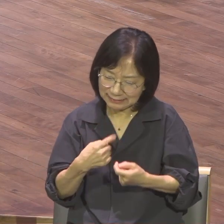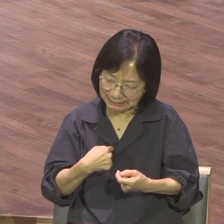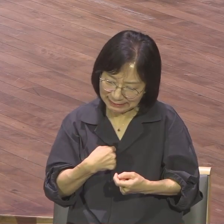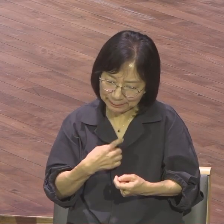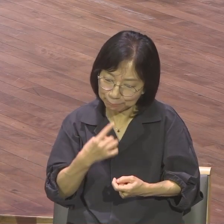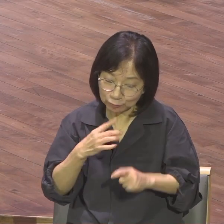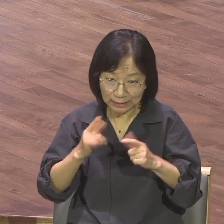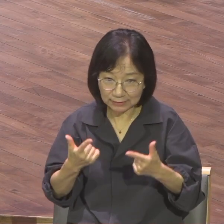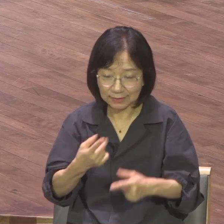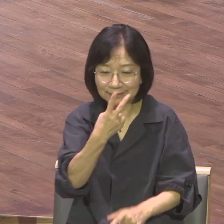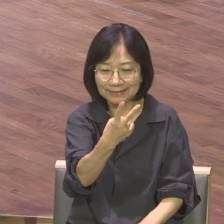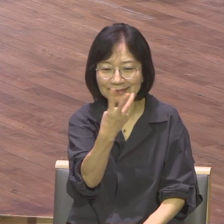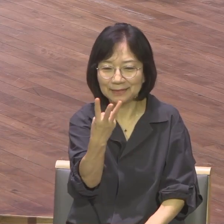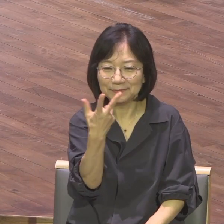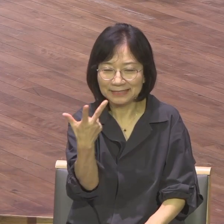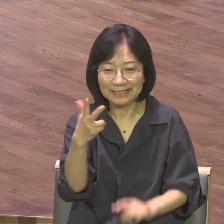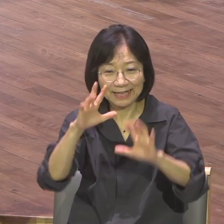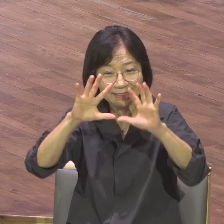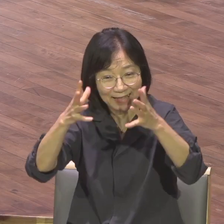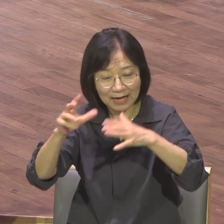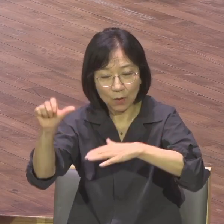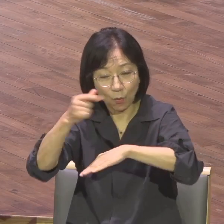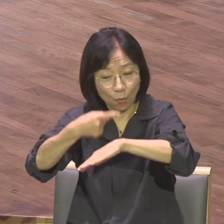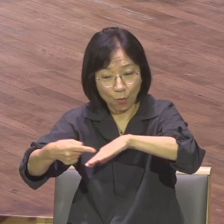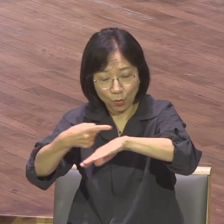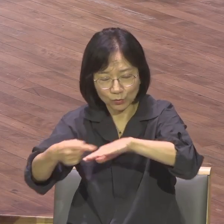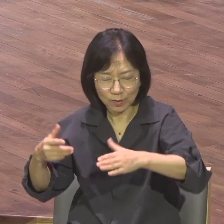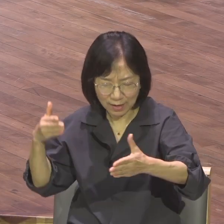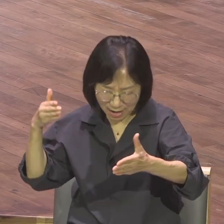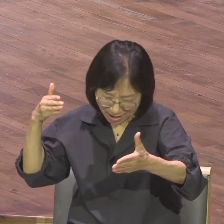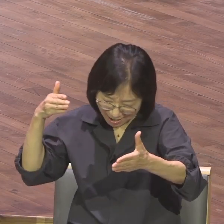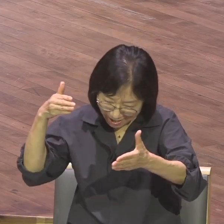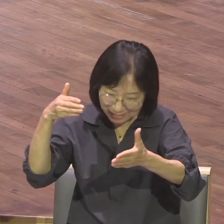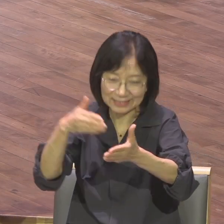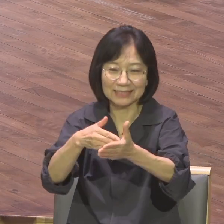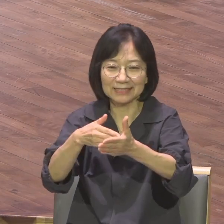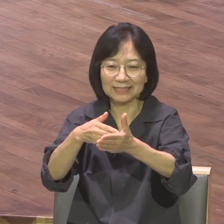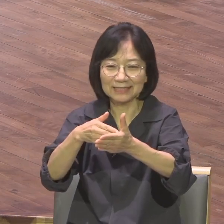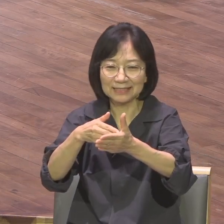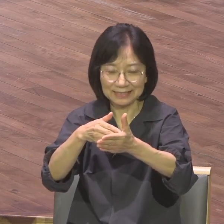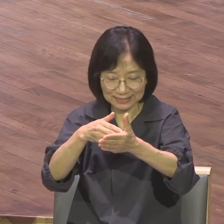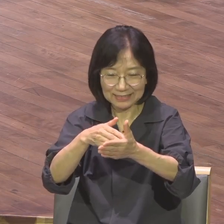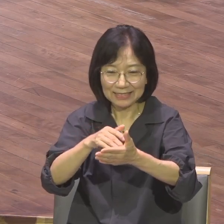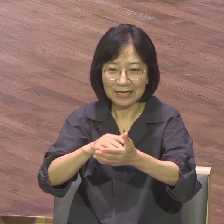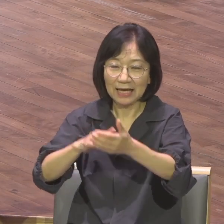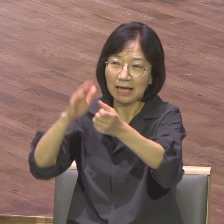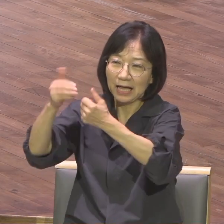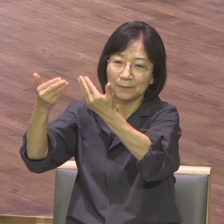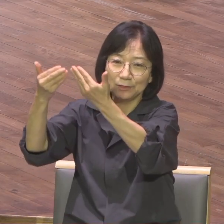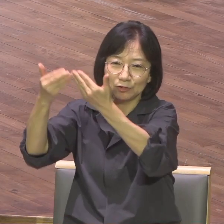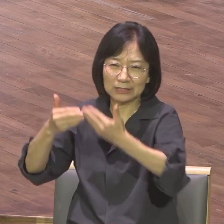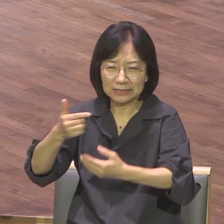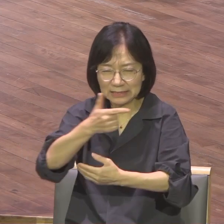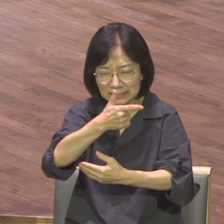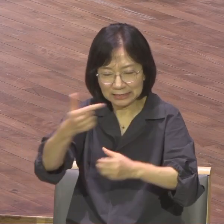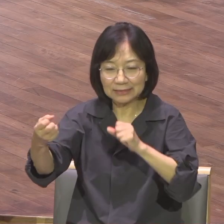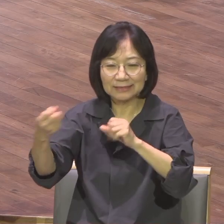7 나라와 5천 종족까지 세 가지 뜰까지 영원한 기업 작품 유산을 응답받는 그런 정인의 길을